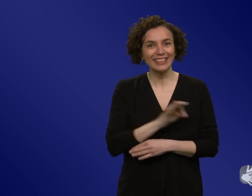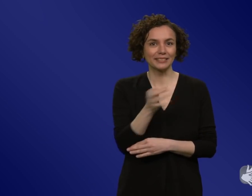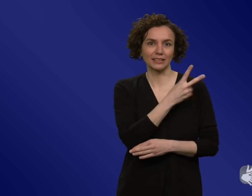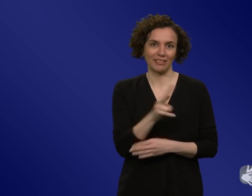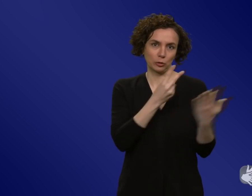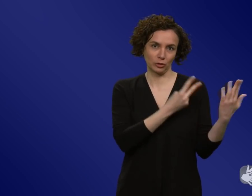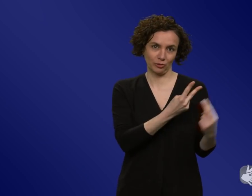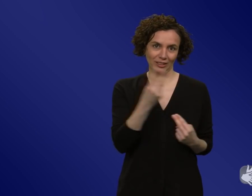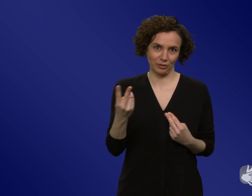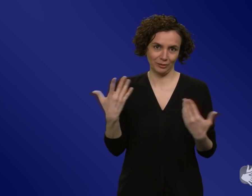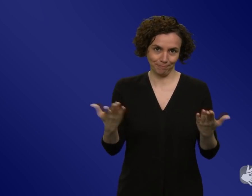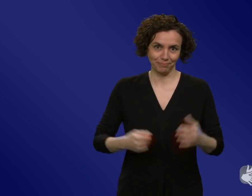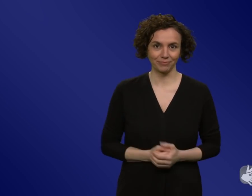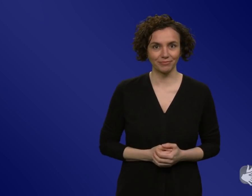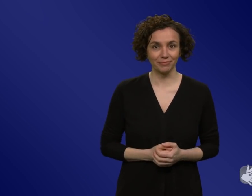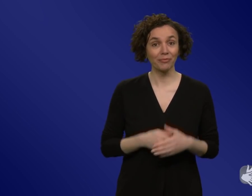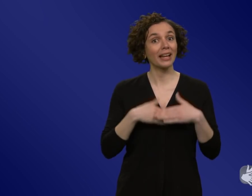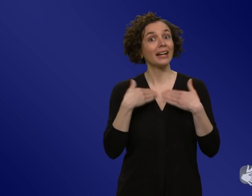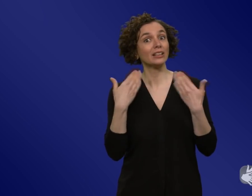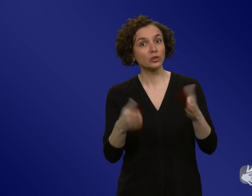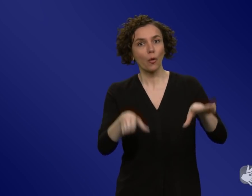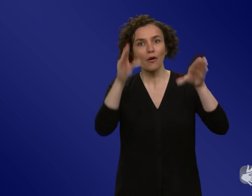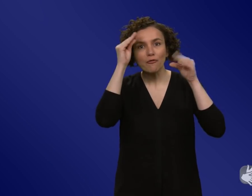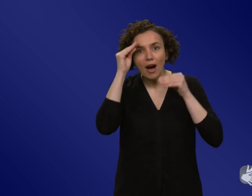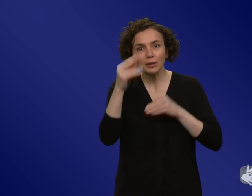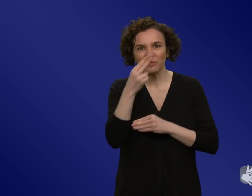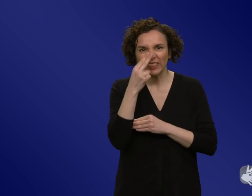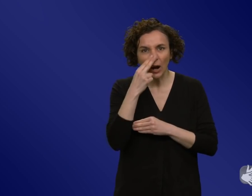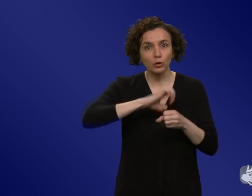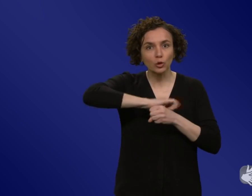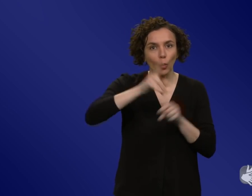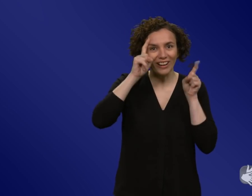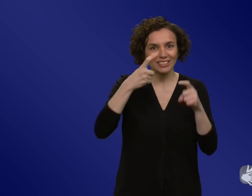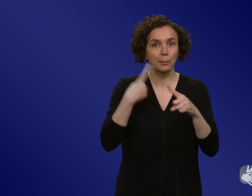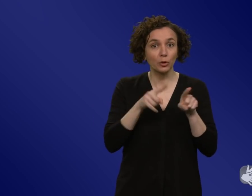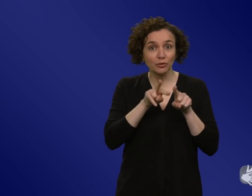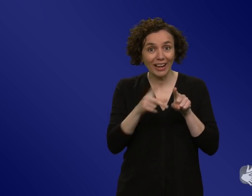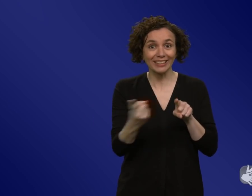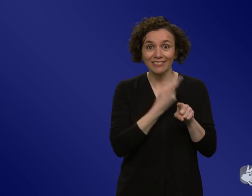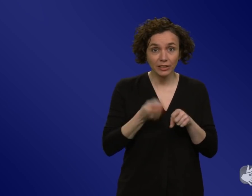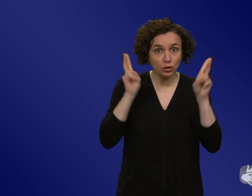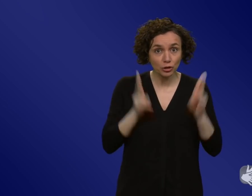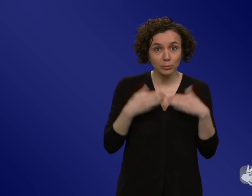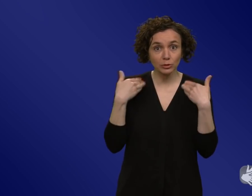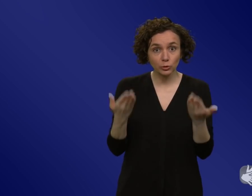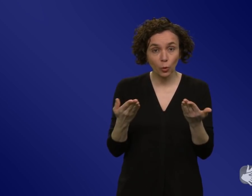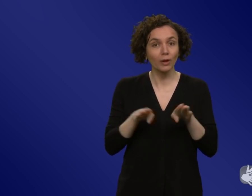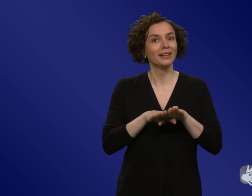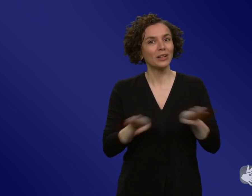Wie nehmen wir die Bedrohung durch das Coronavirus und seine Varianten wahr? Liegen wir da richtig? Warum haben ganz grundlegende Informationen viele nicht